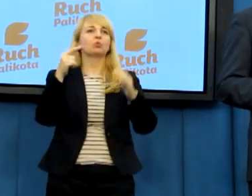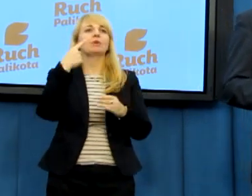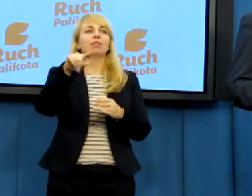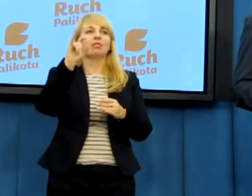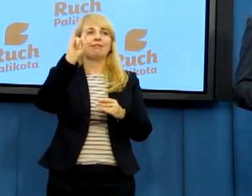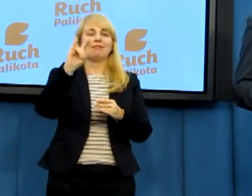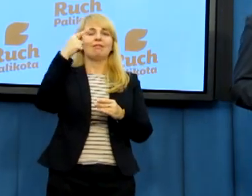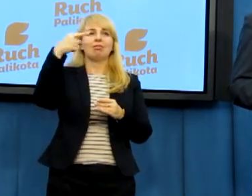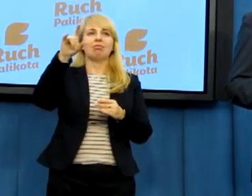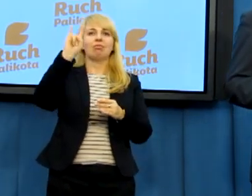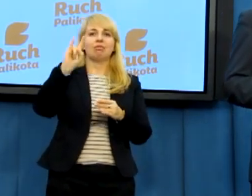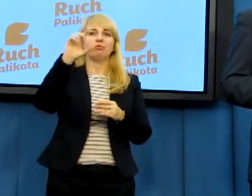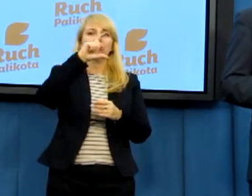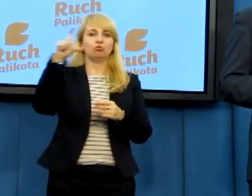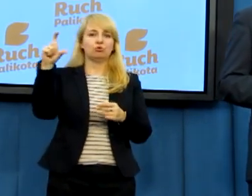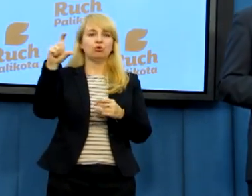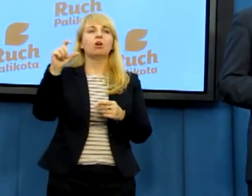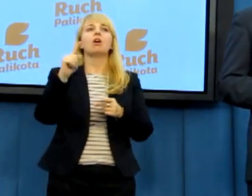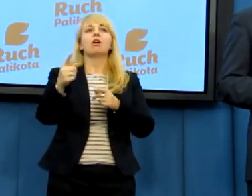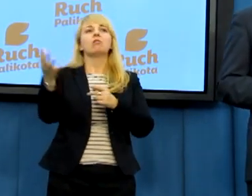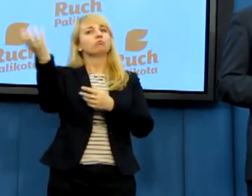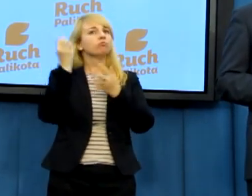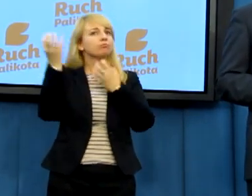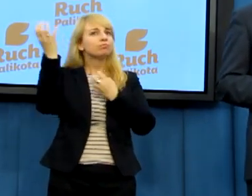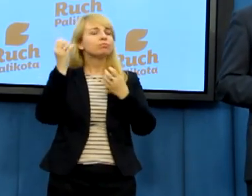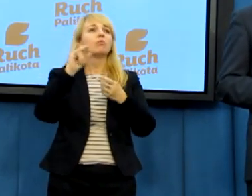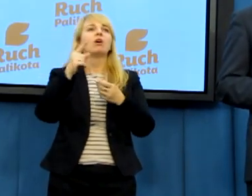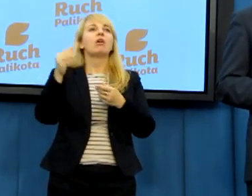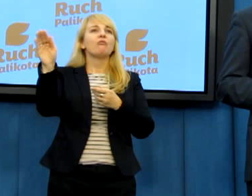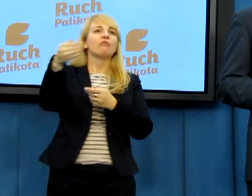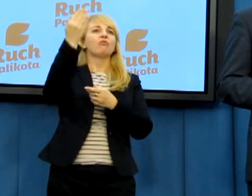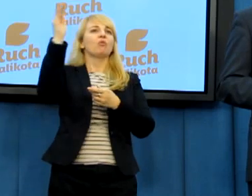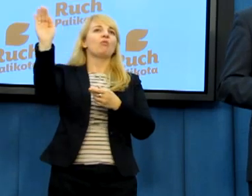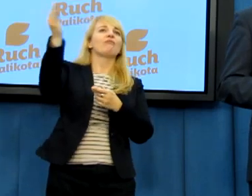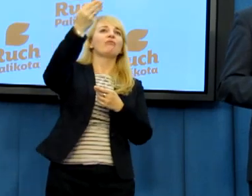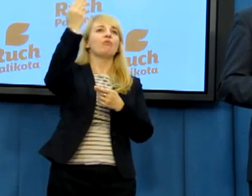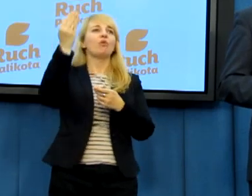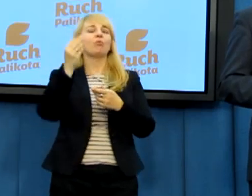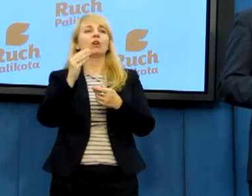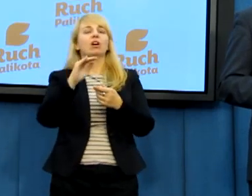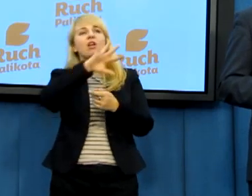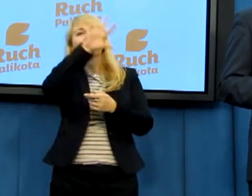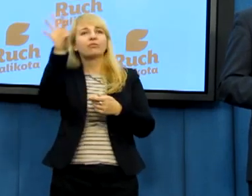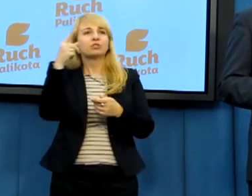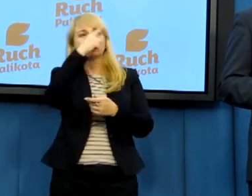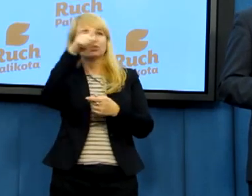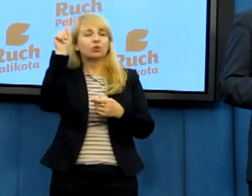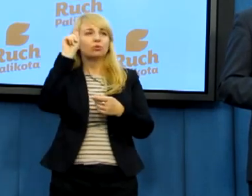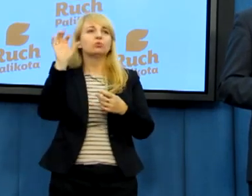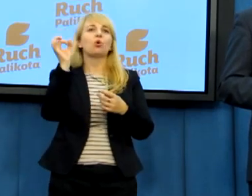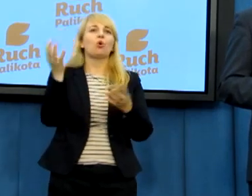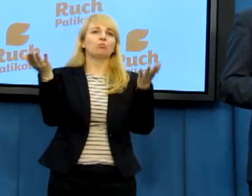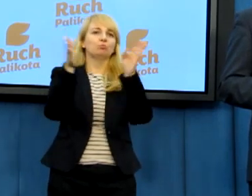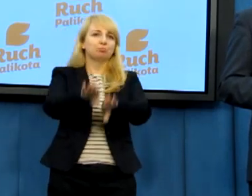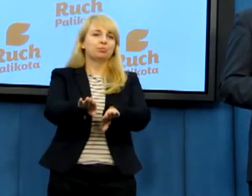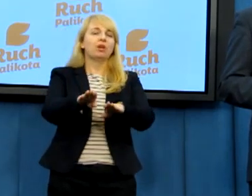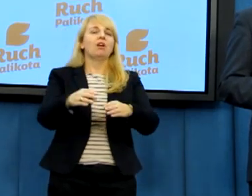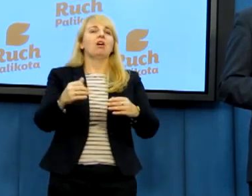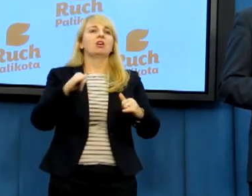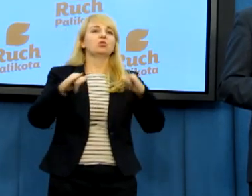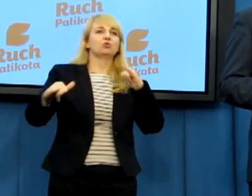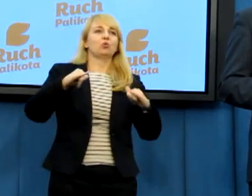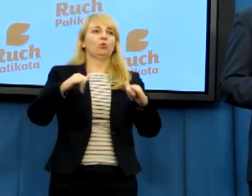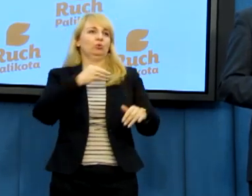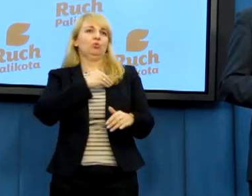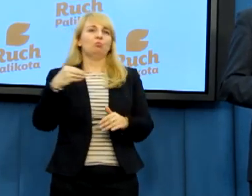nawołującego do obalenia legalnie wybranej władzy w Polsce Sejmu Rzeczypospolitej Polskiej